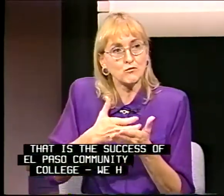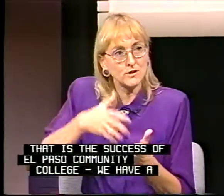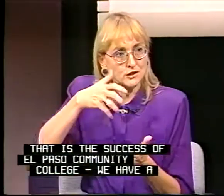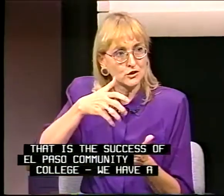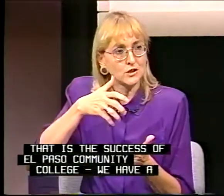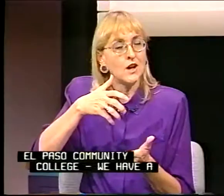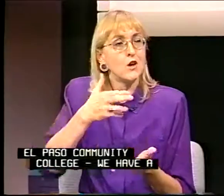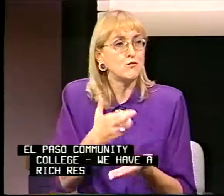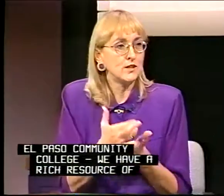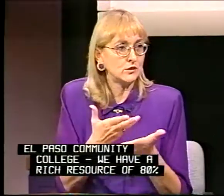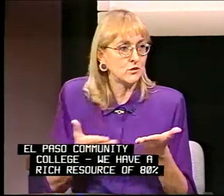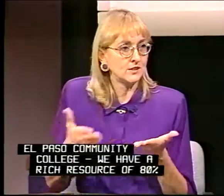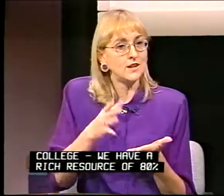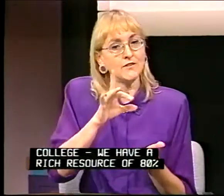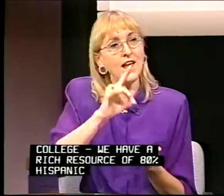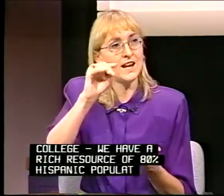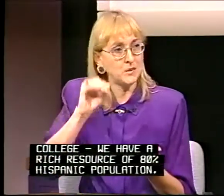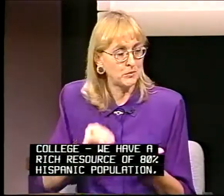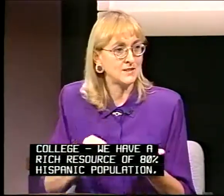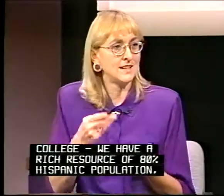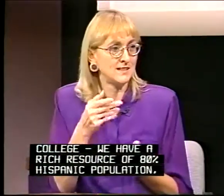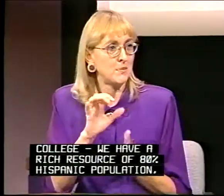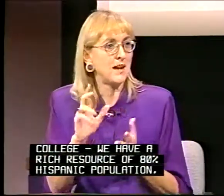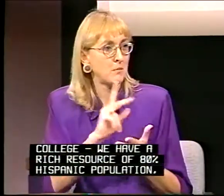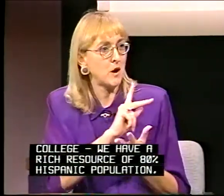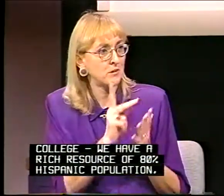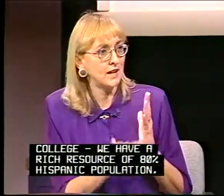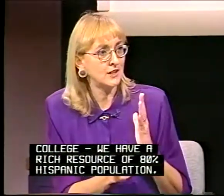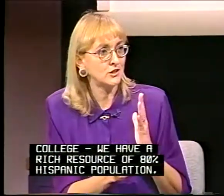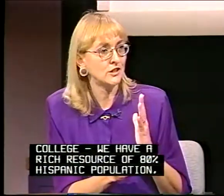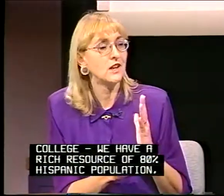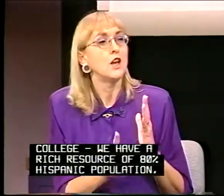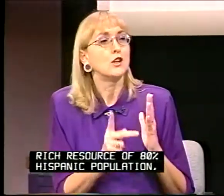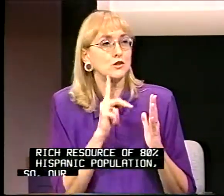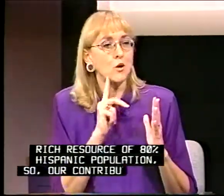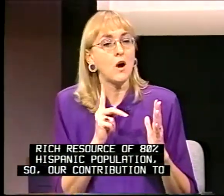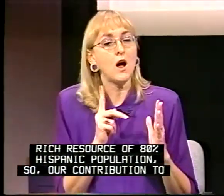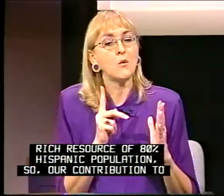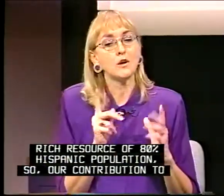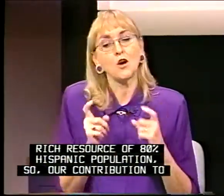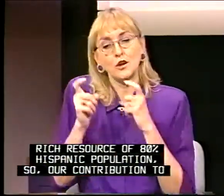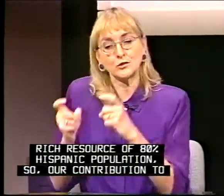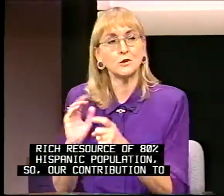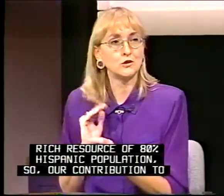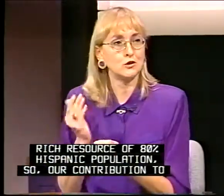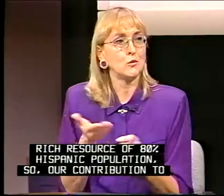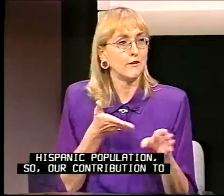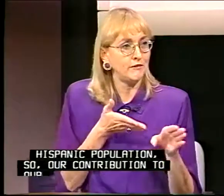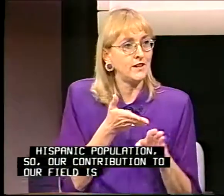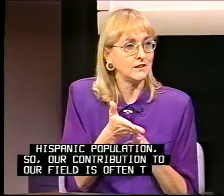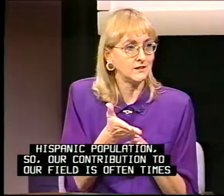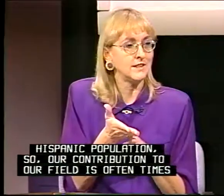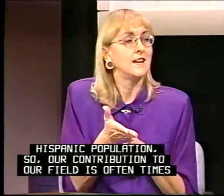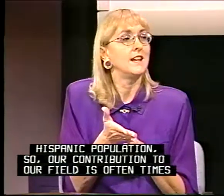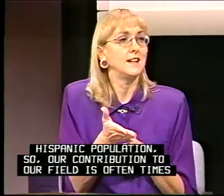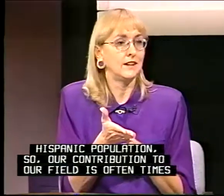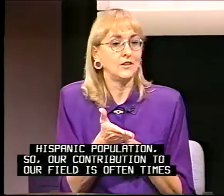rich resource here of 80% Hispanic population. So our contribution to our field is